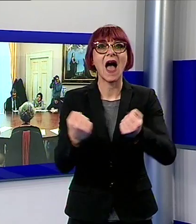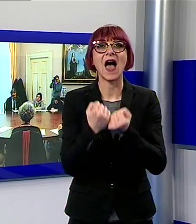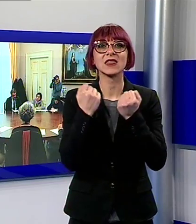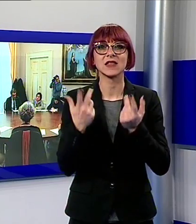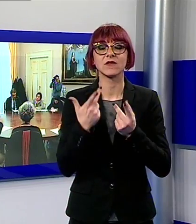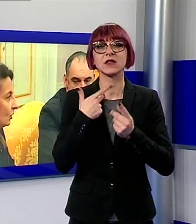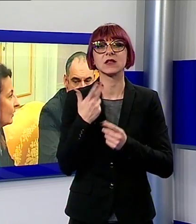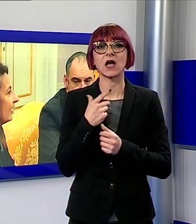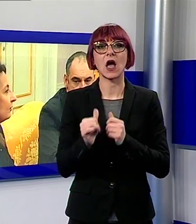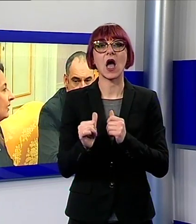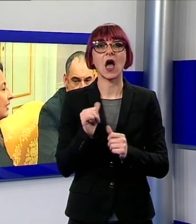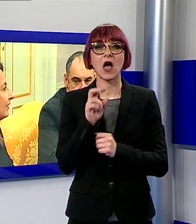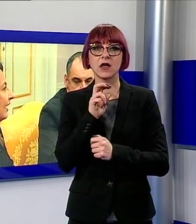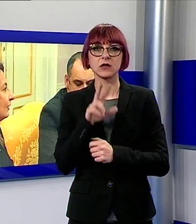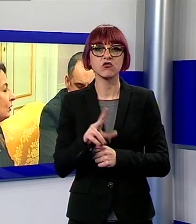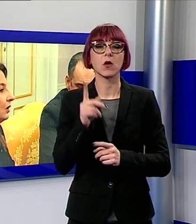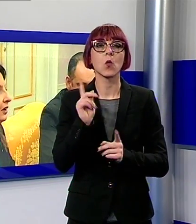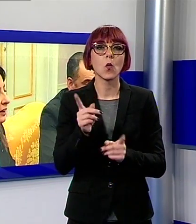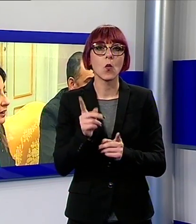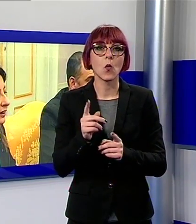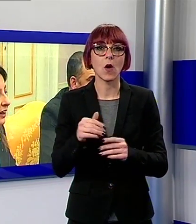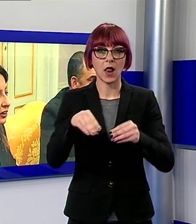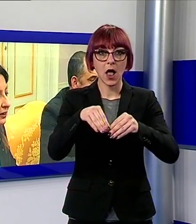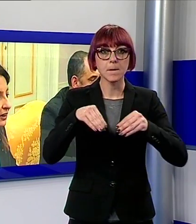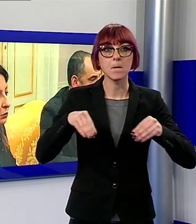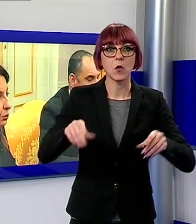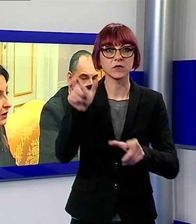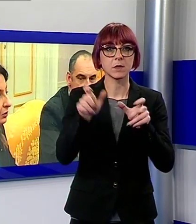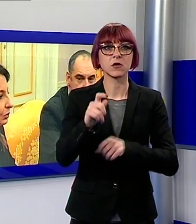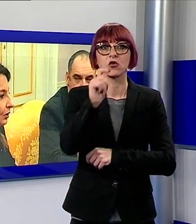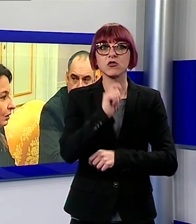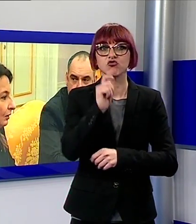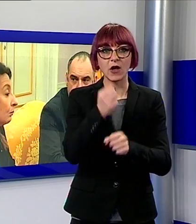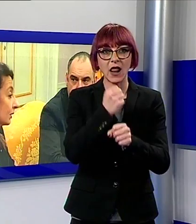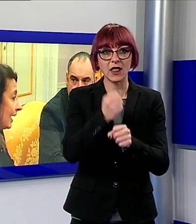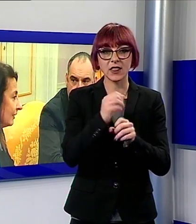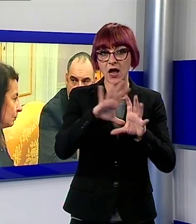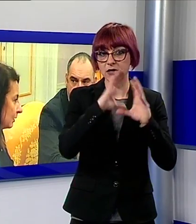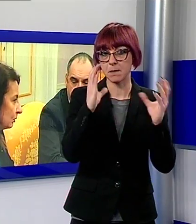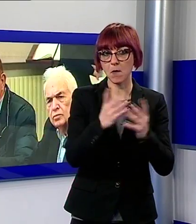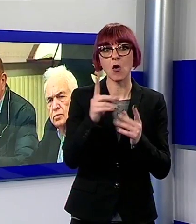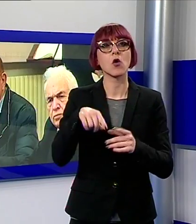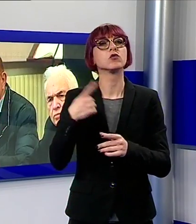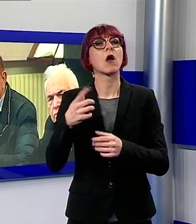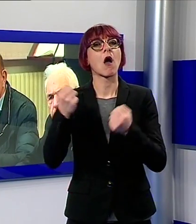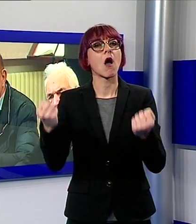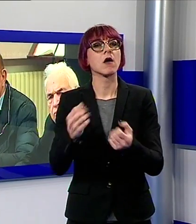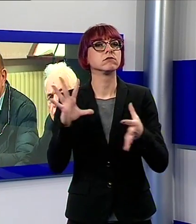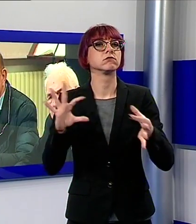anticipazioni ci sono la mostra dei gelatai nel mondo alcuni eventi realizzati in sinergia con la Fondazione Carnevale il